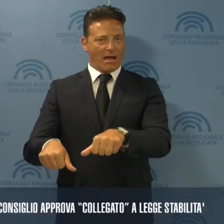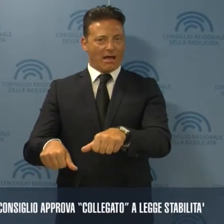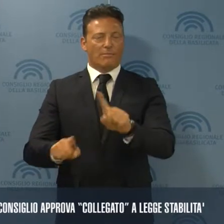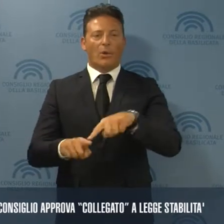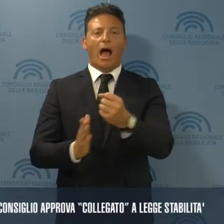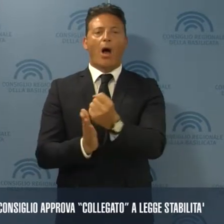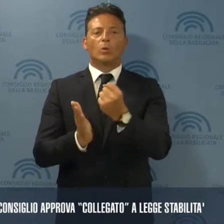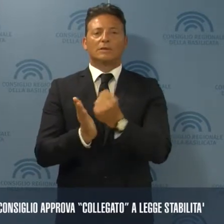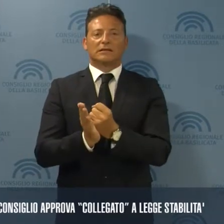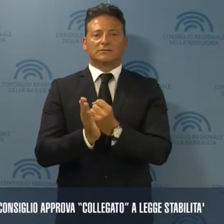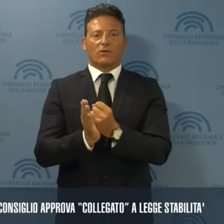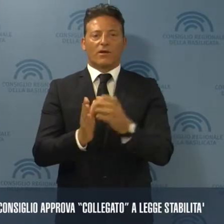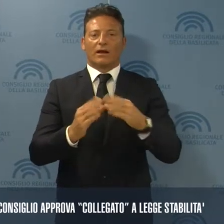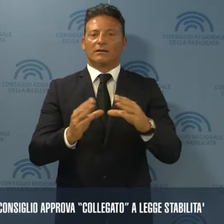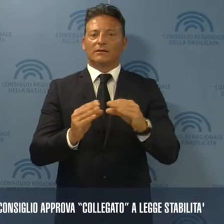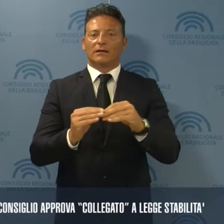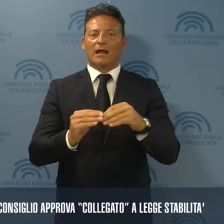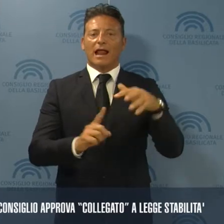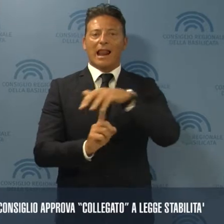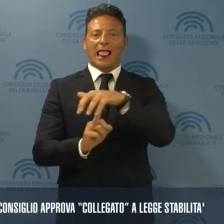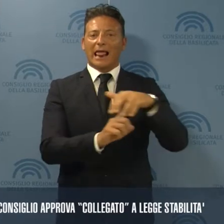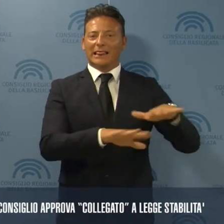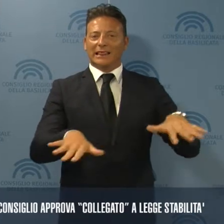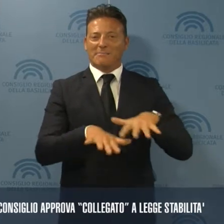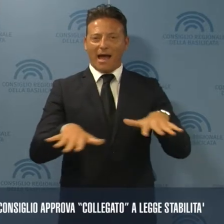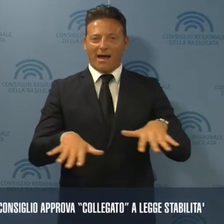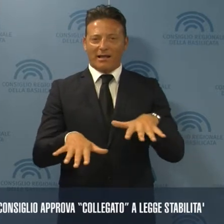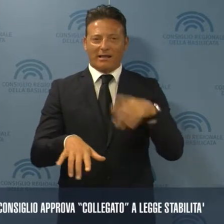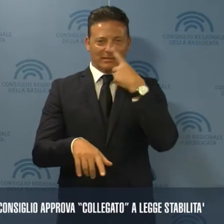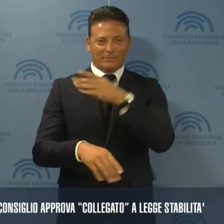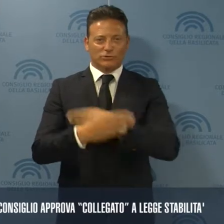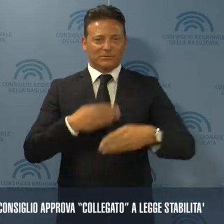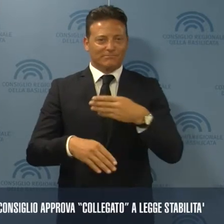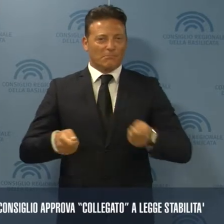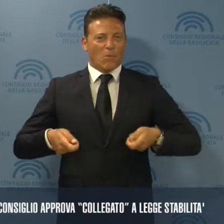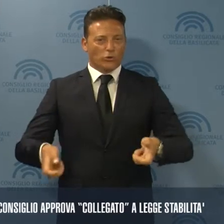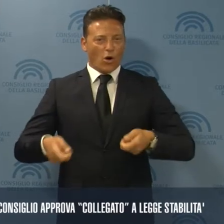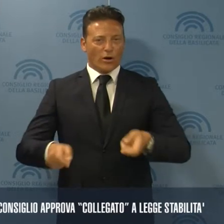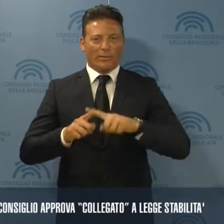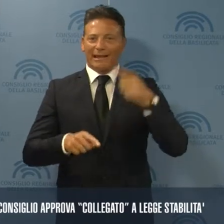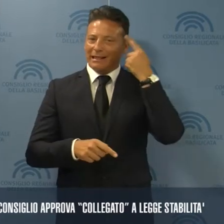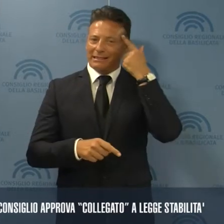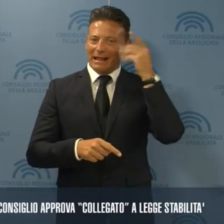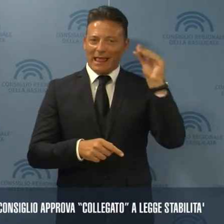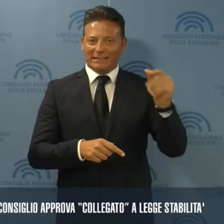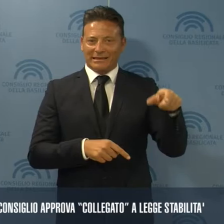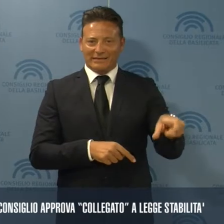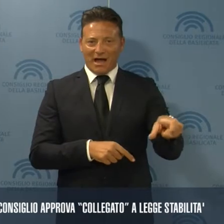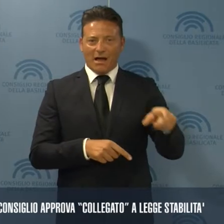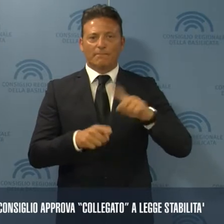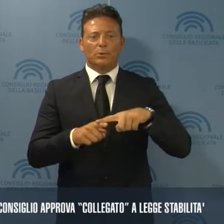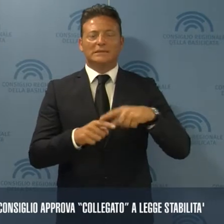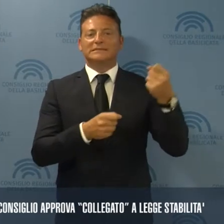'autorizzazione alla realizzazione di lidi dedicati ai soggetti con disabilità motoria ed intellettiva e l